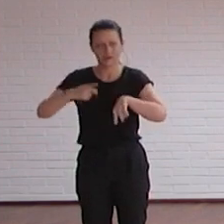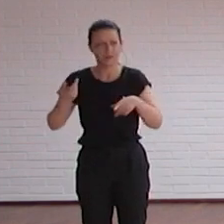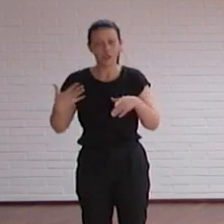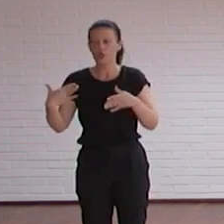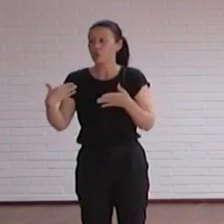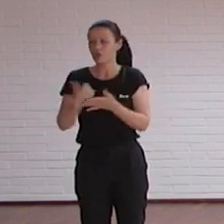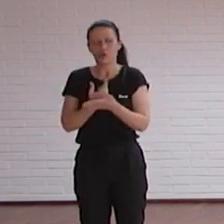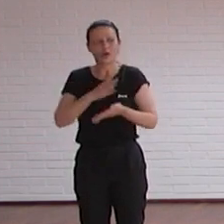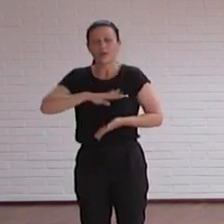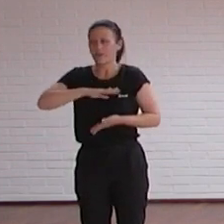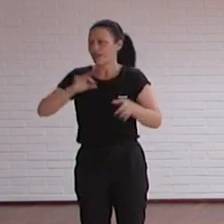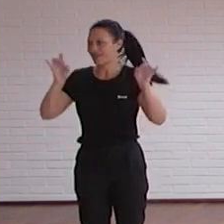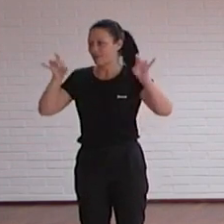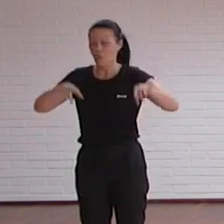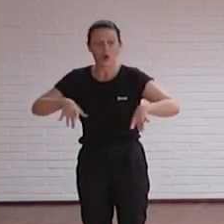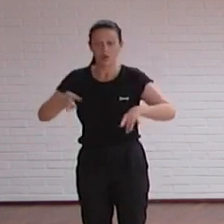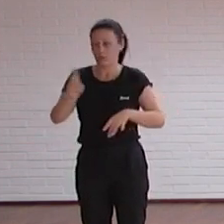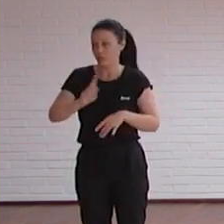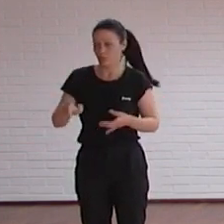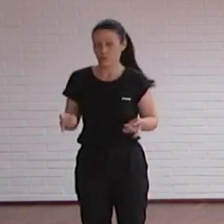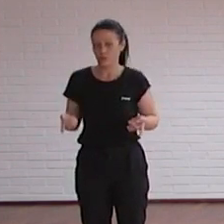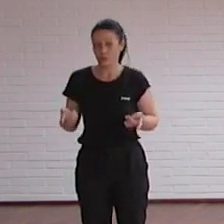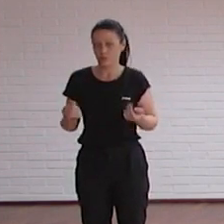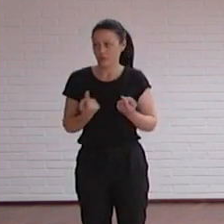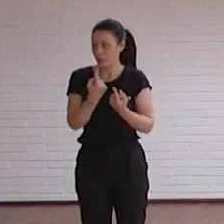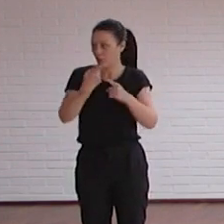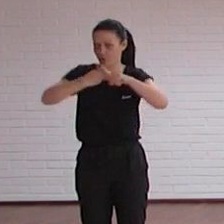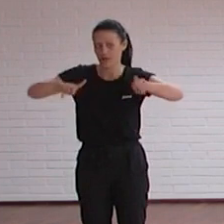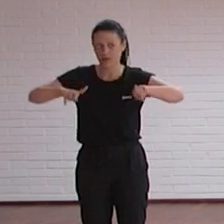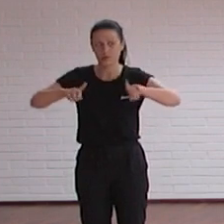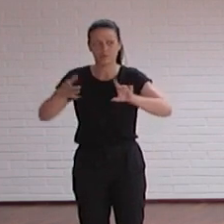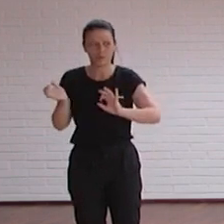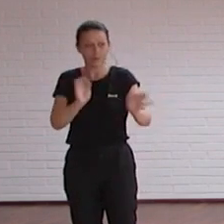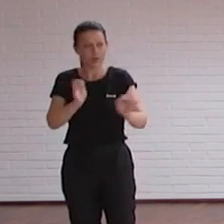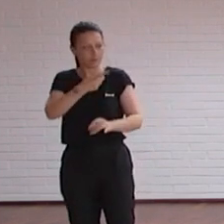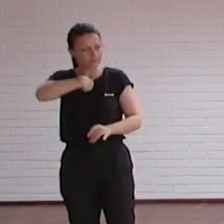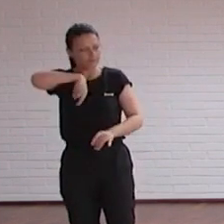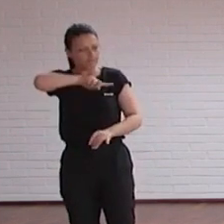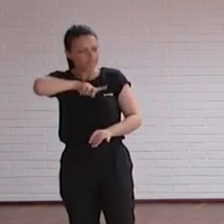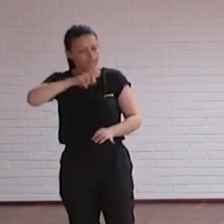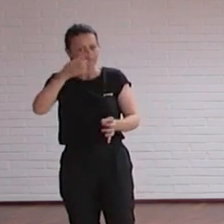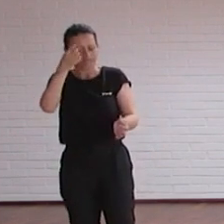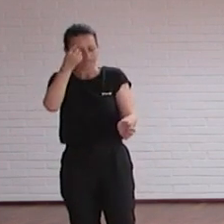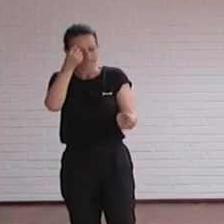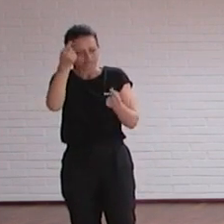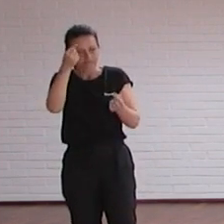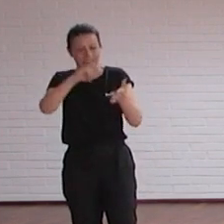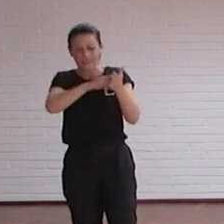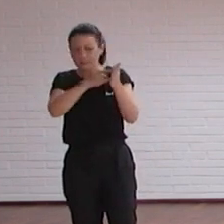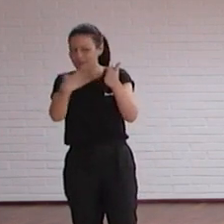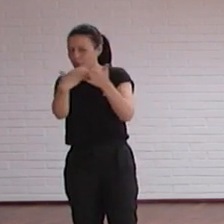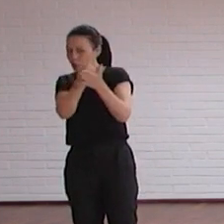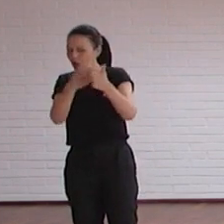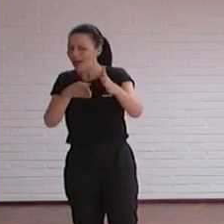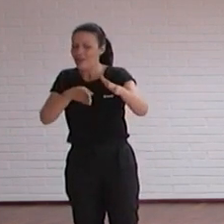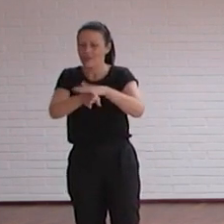las mismas capacidades, tenemos que preparar nuestros sistemas para que todo el mundo pueda acceder a ellos en igualdad de